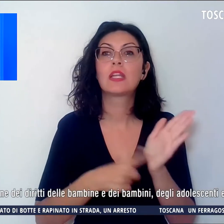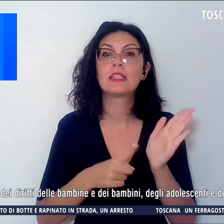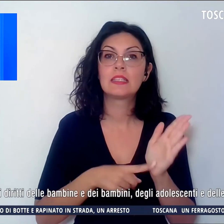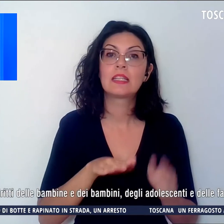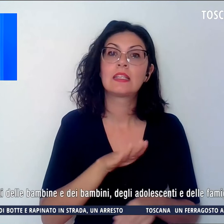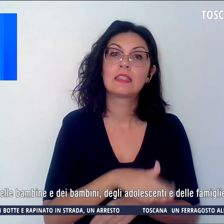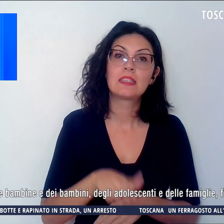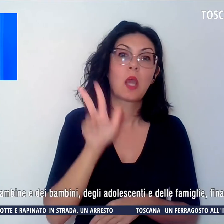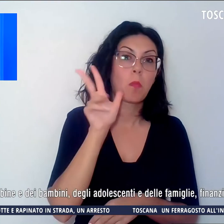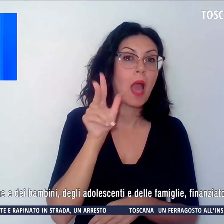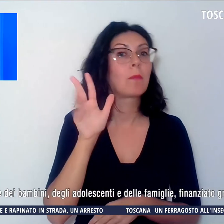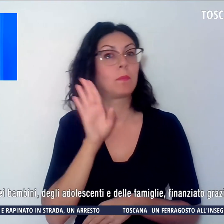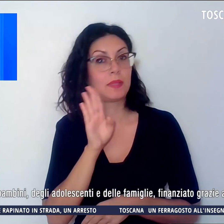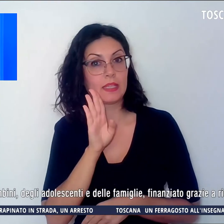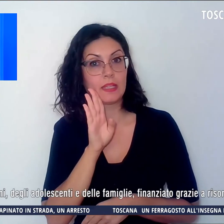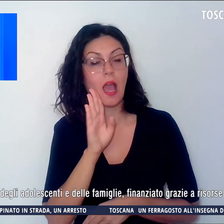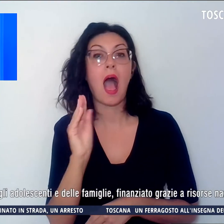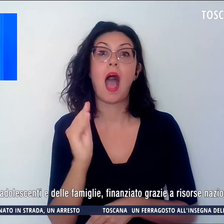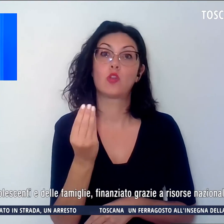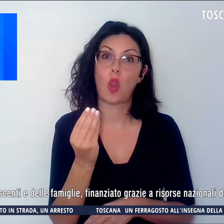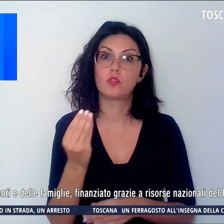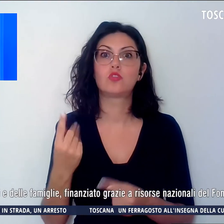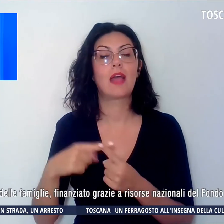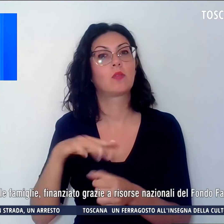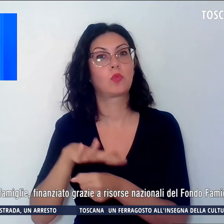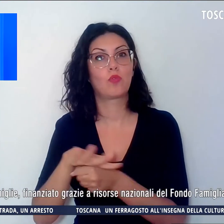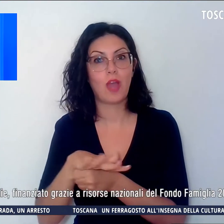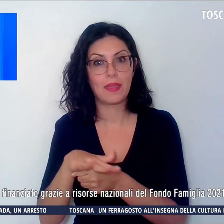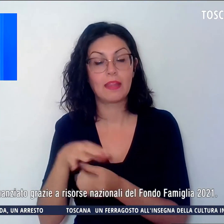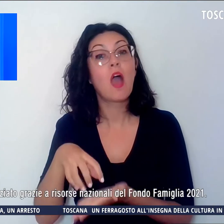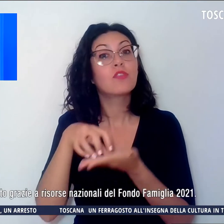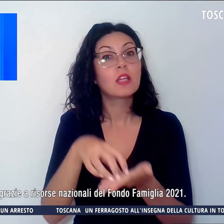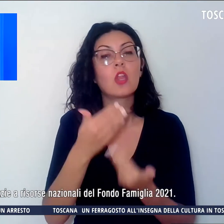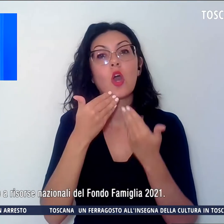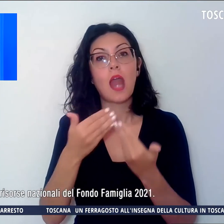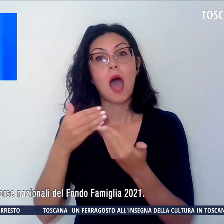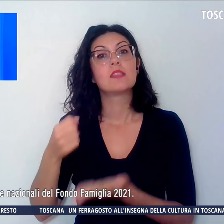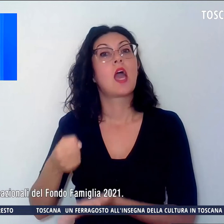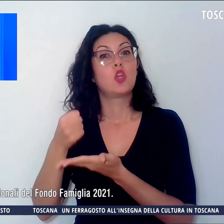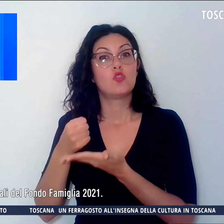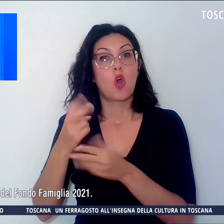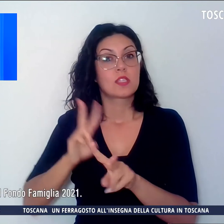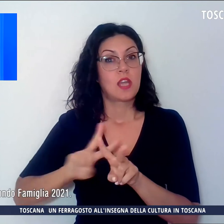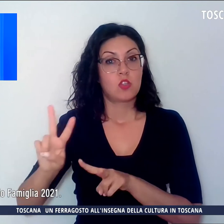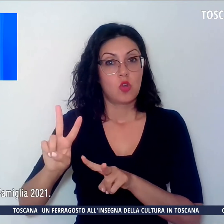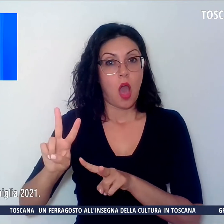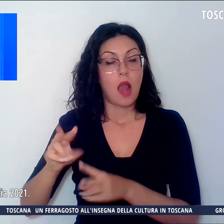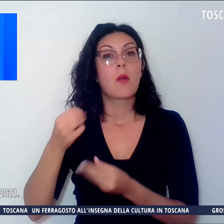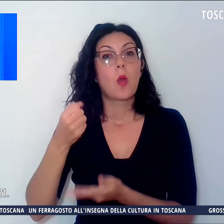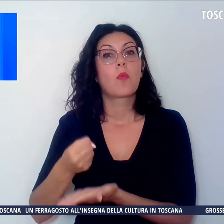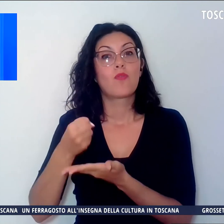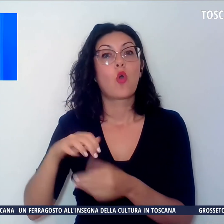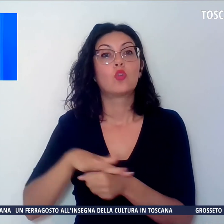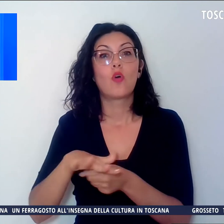bambini, degli adolescenti e delle famiglie, finanziato grazie a risorse nazionali del Fondo Famiglia